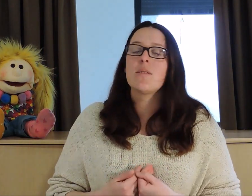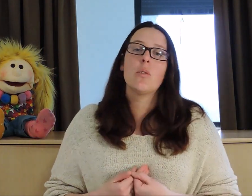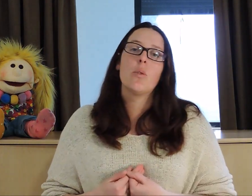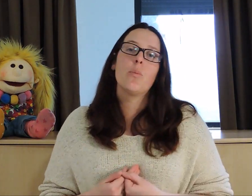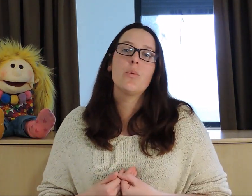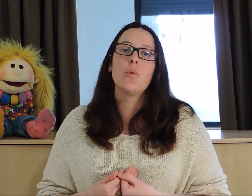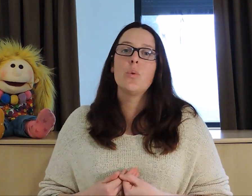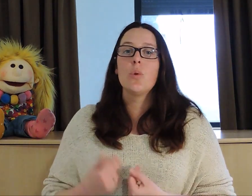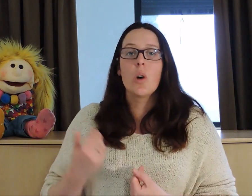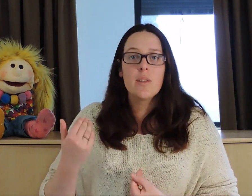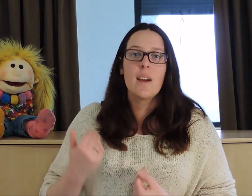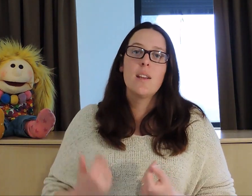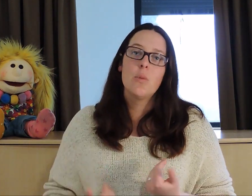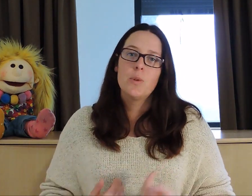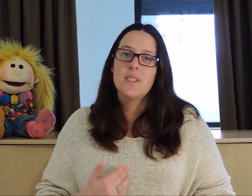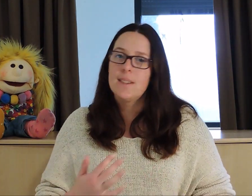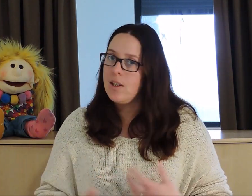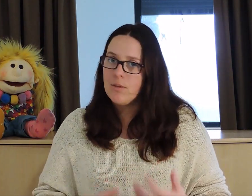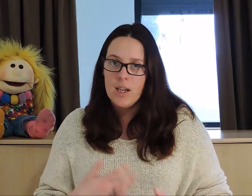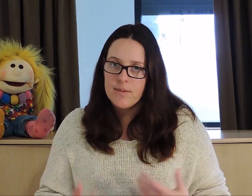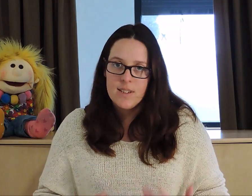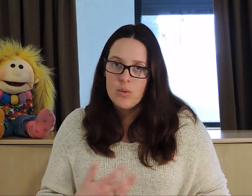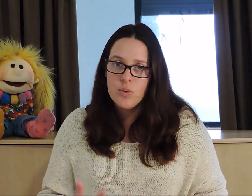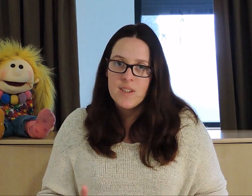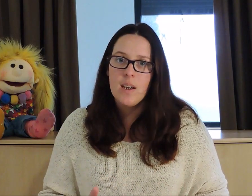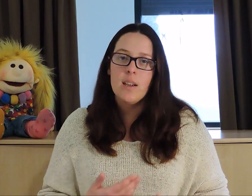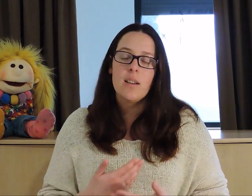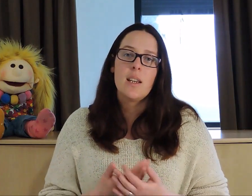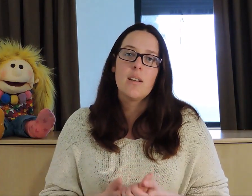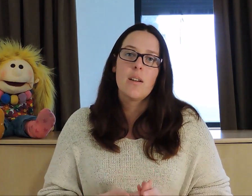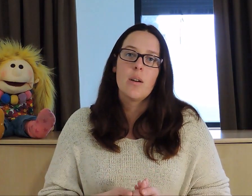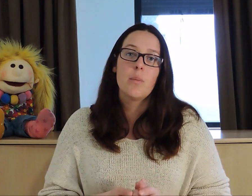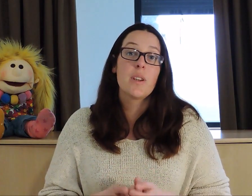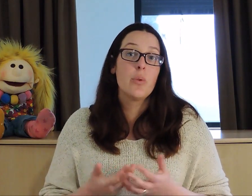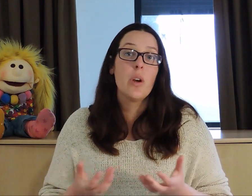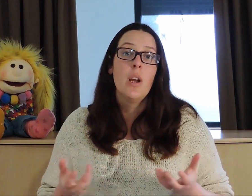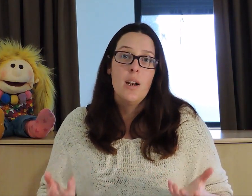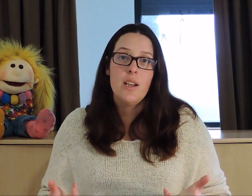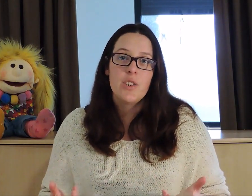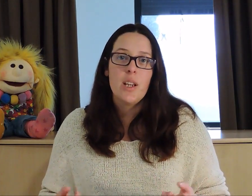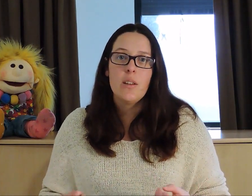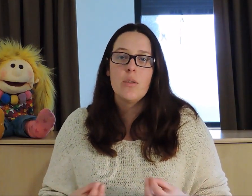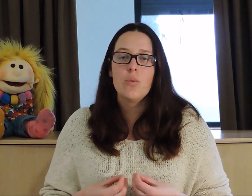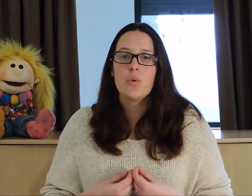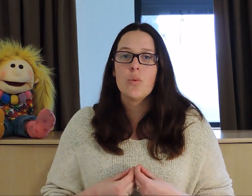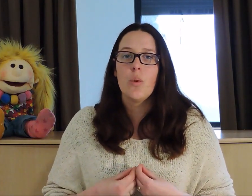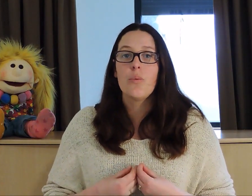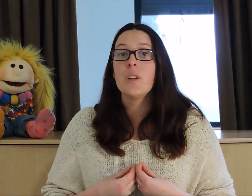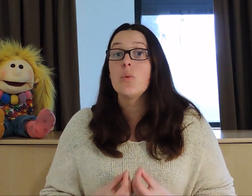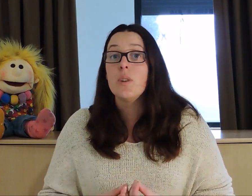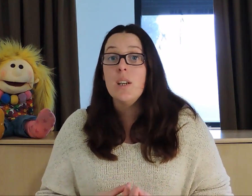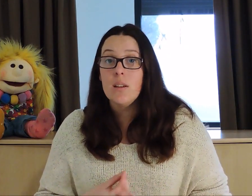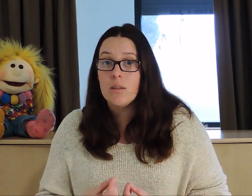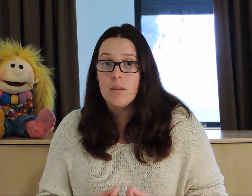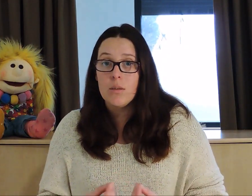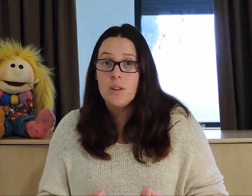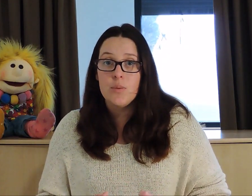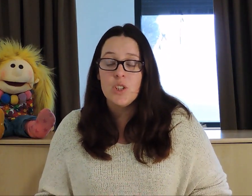personne plutôt de grande taille, de petite taille, voilà. C'est tout ça et bien sûr, les gènes nous sont en fait donnés au niveau